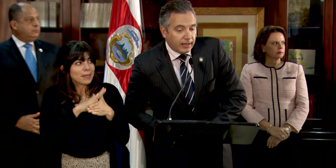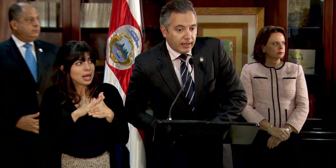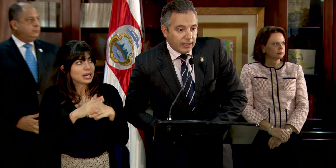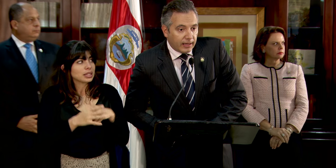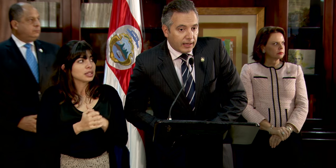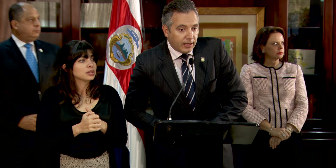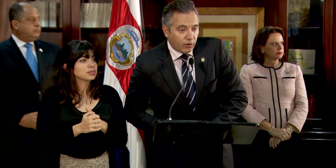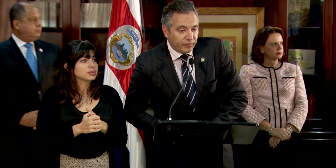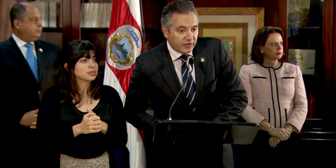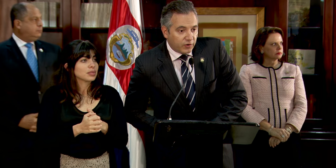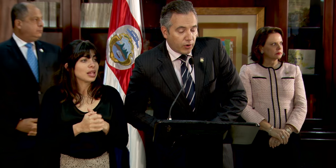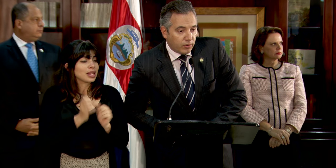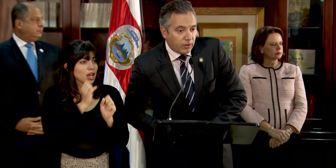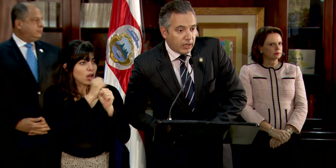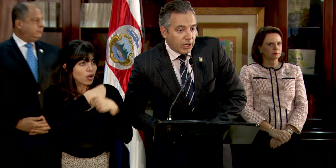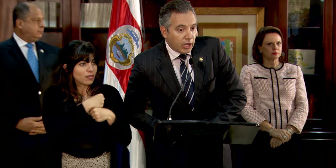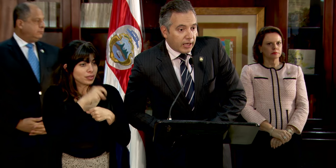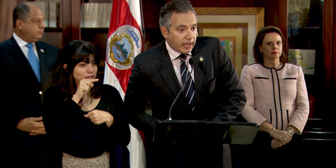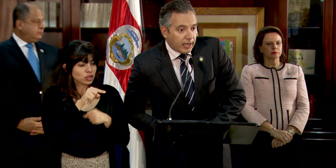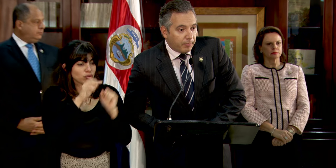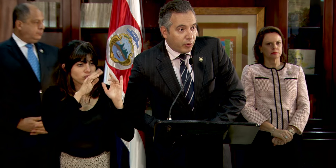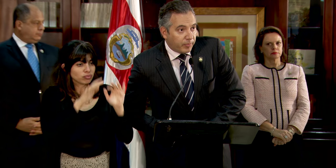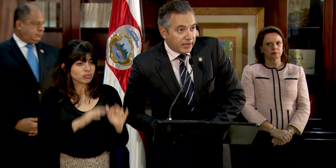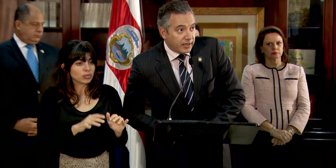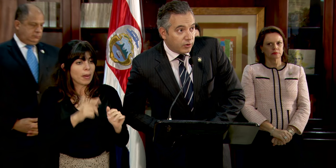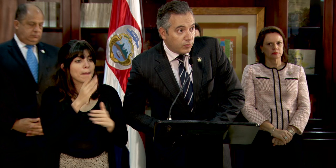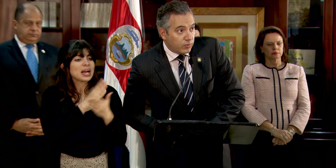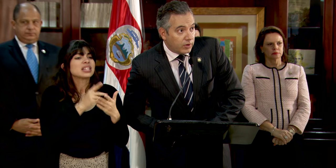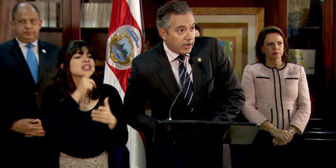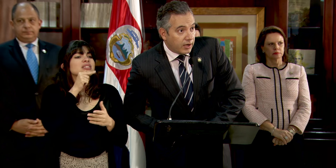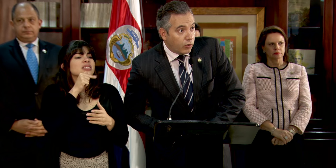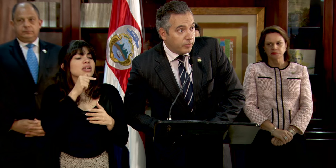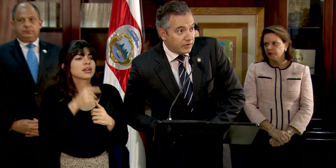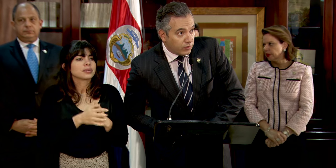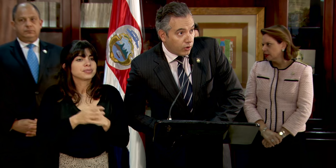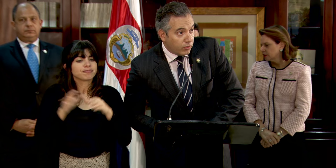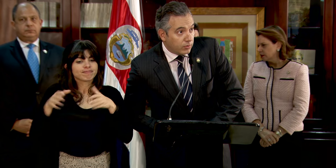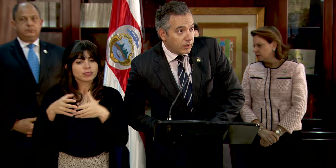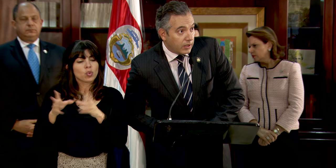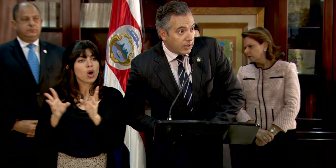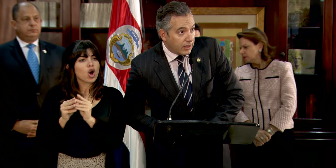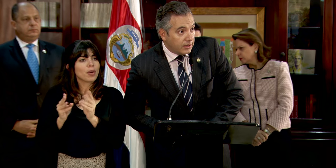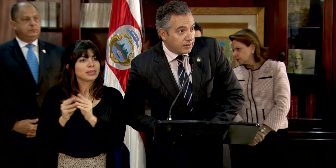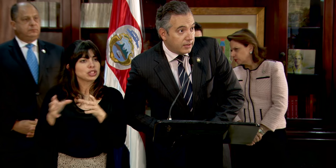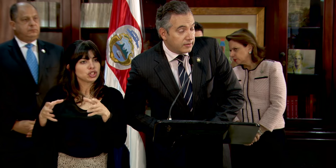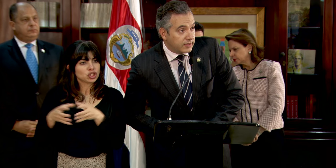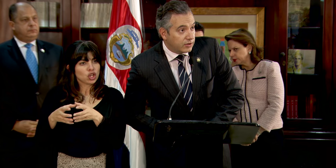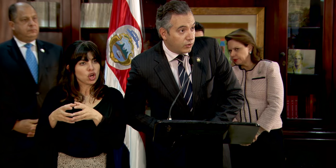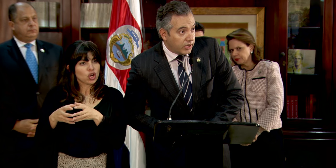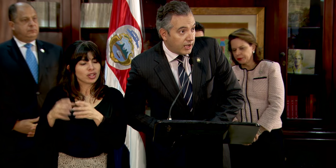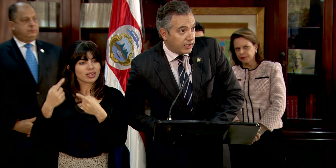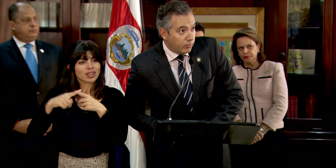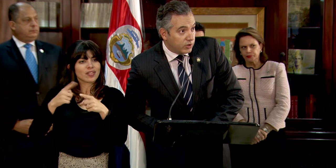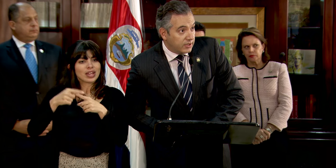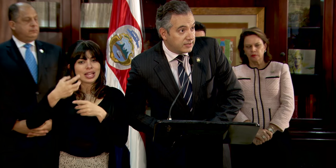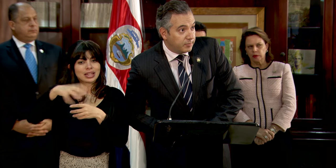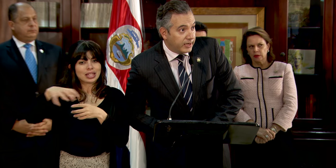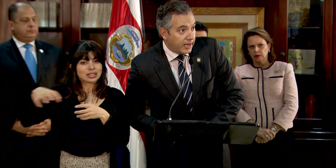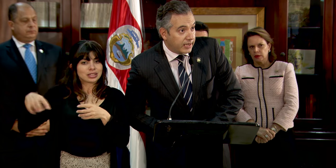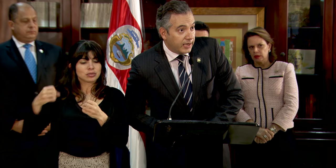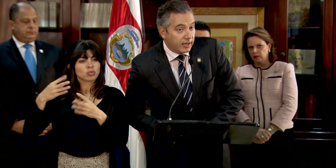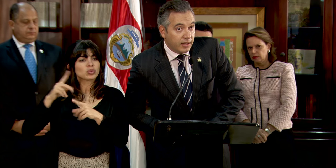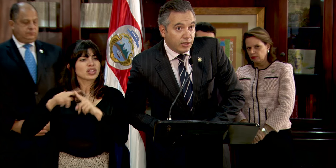confección por parte de una comisión intersectorial y